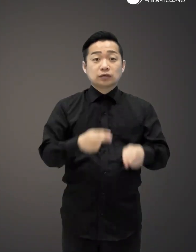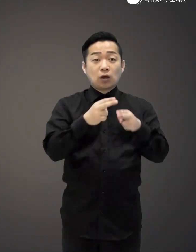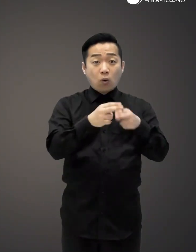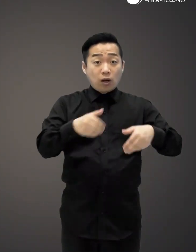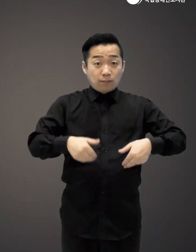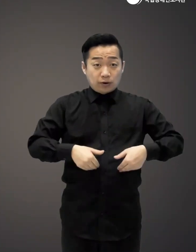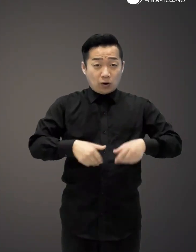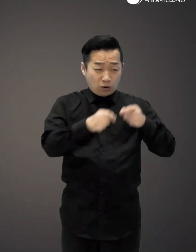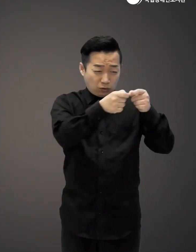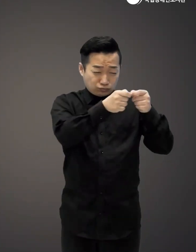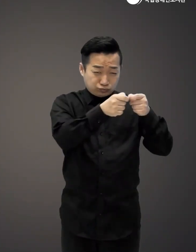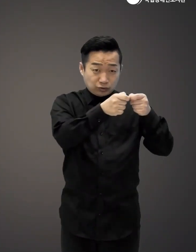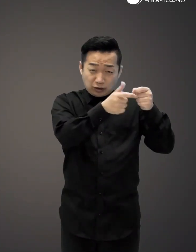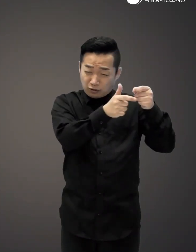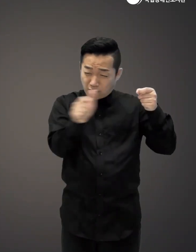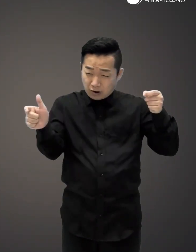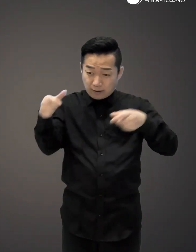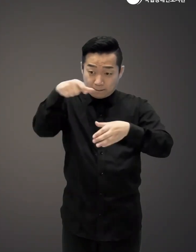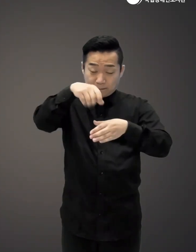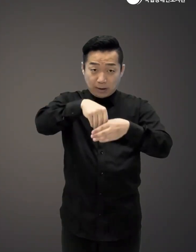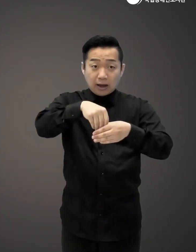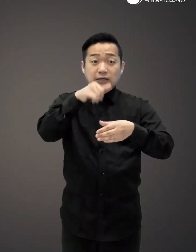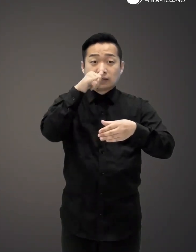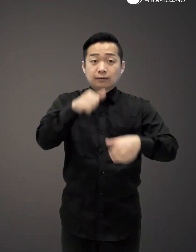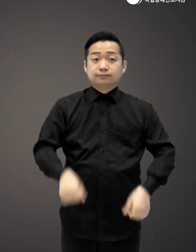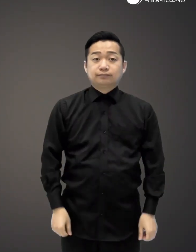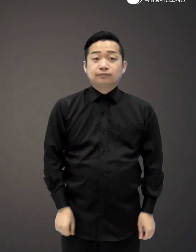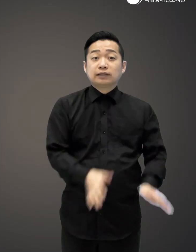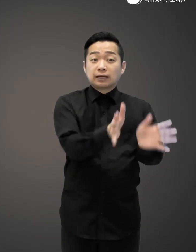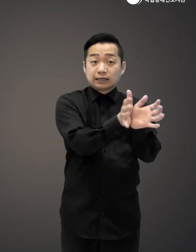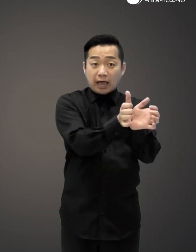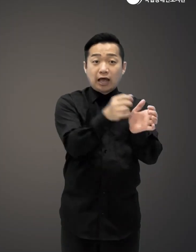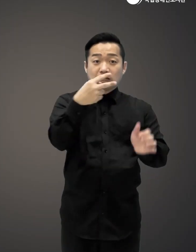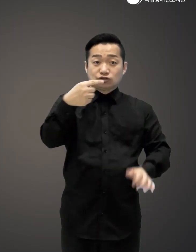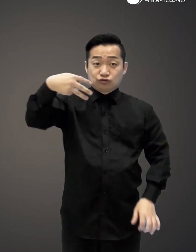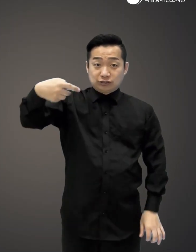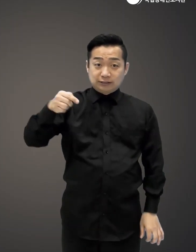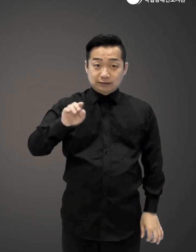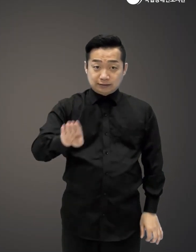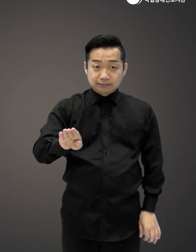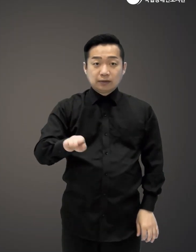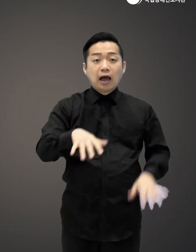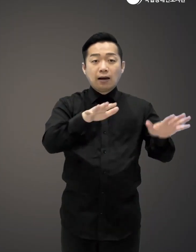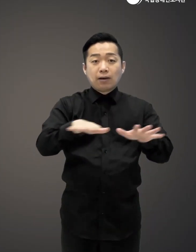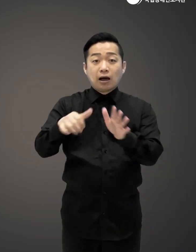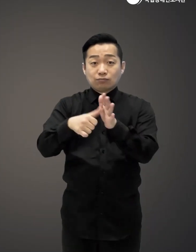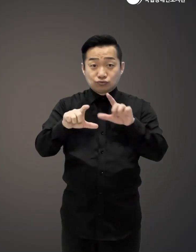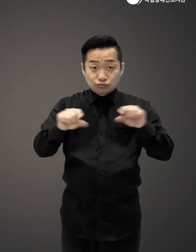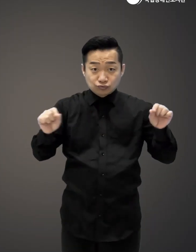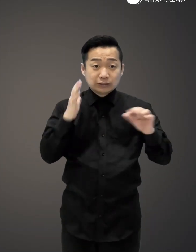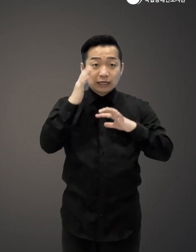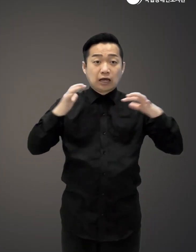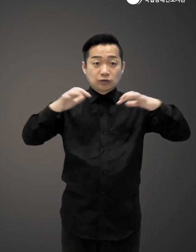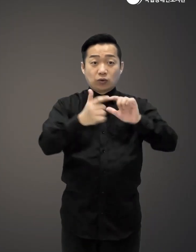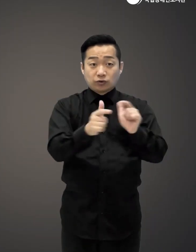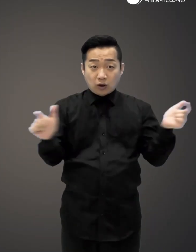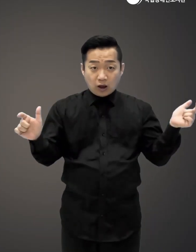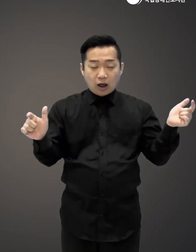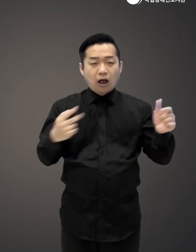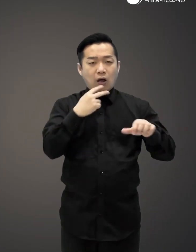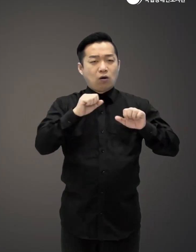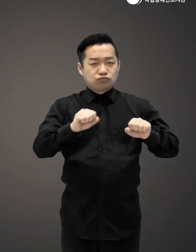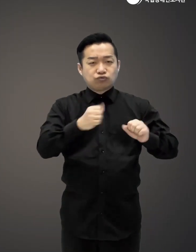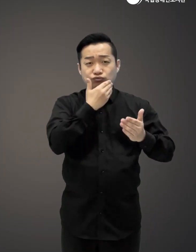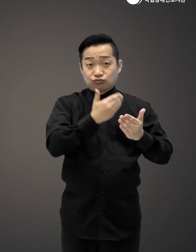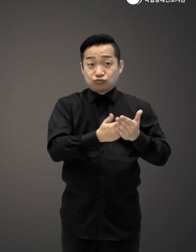필요한 것들에 대해 상세하게 적혀 있어요 개와 두릅, 해산물과 채소 등 신선도 유지가 필수인 식재료들도